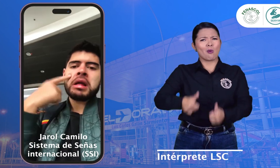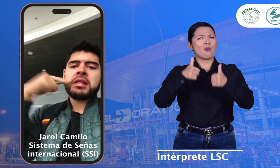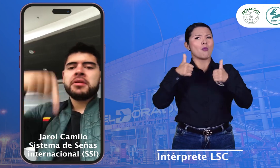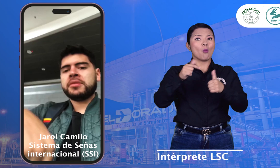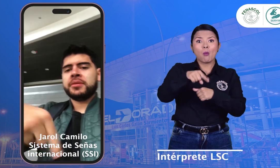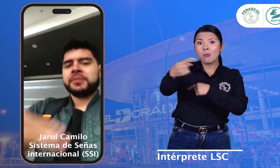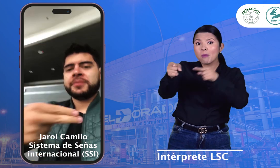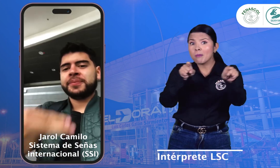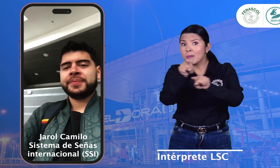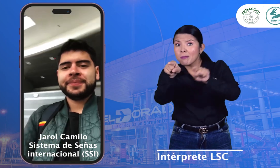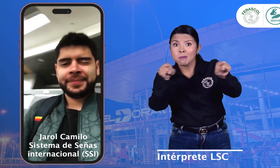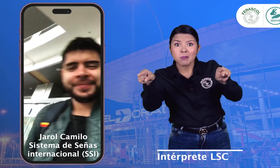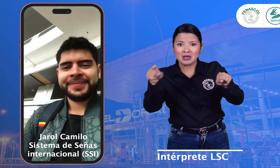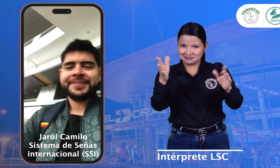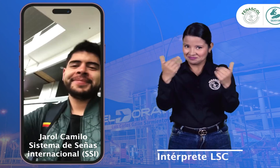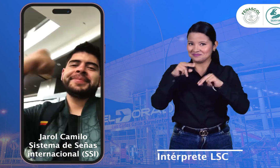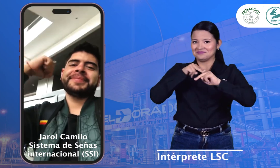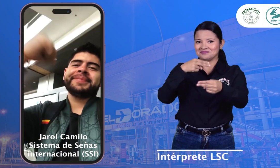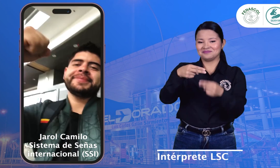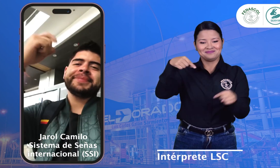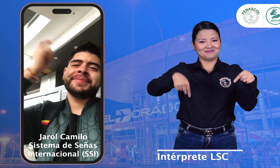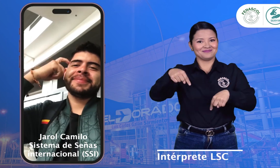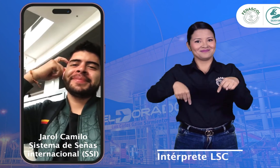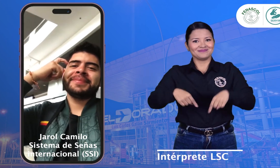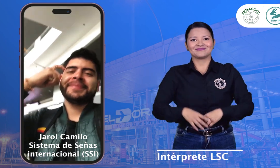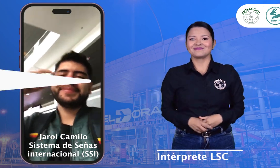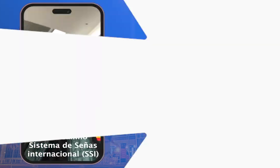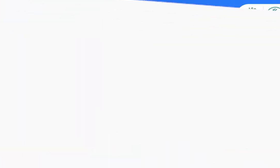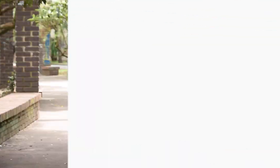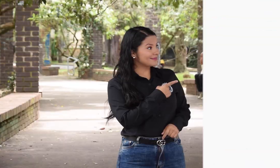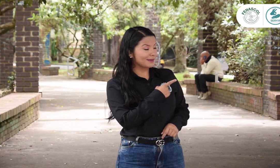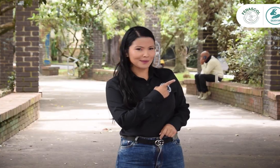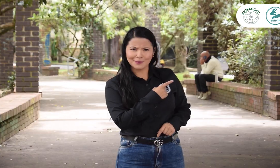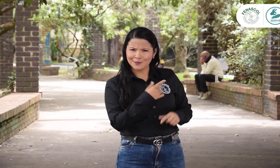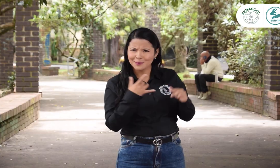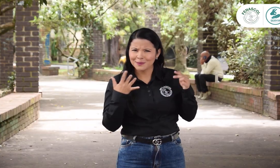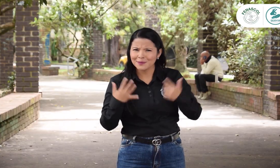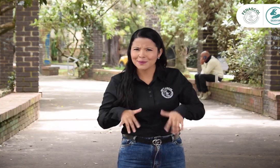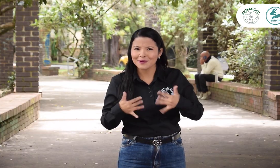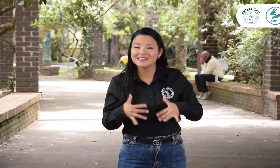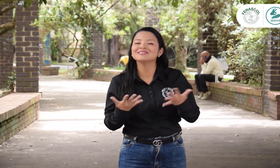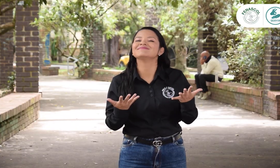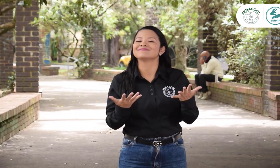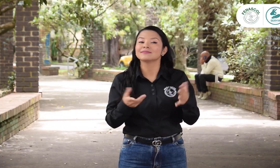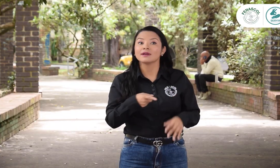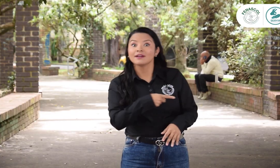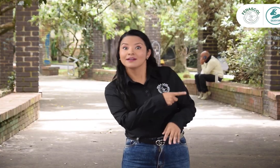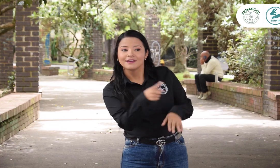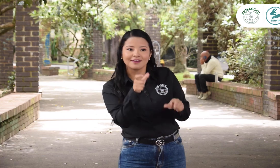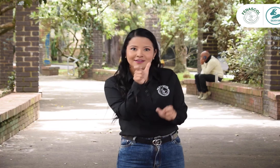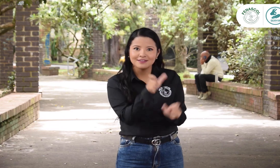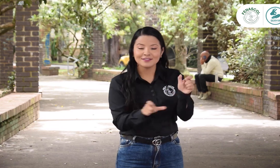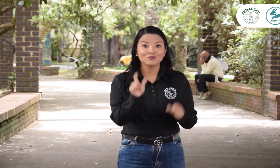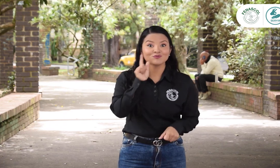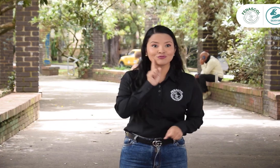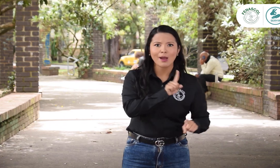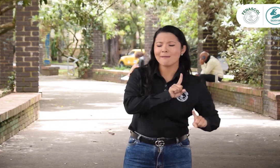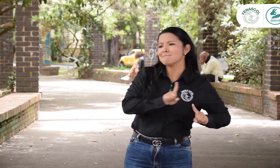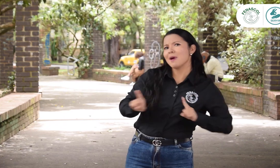comentarios aquí los que lo quieren venir a visitar. ¿Vieron? Las personas sordas pueden llegar y